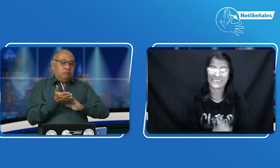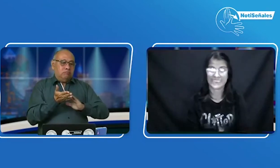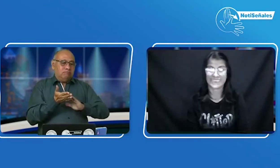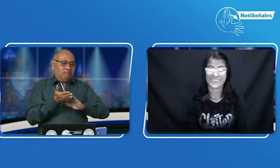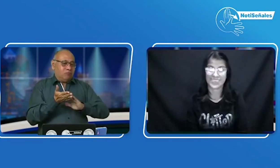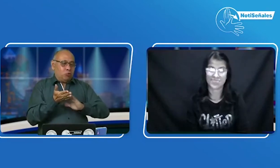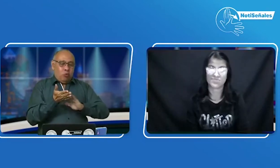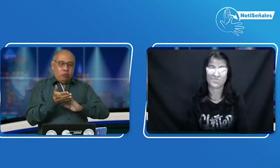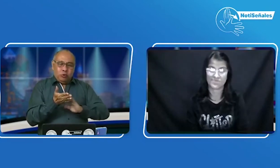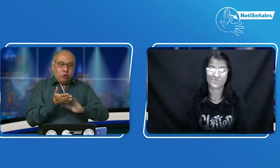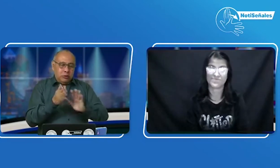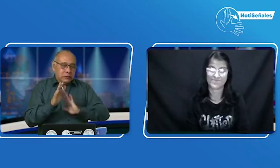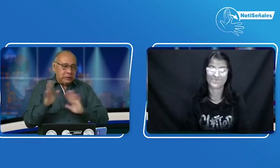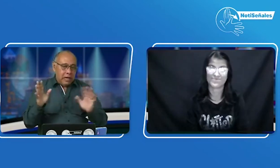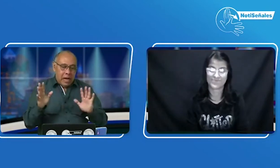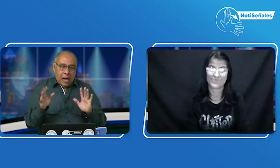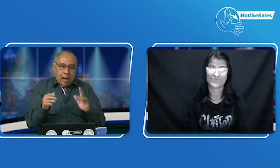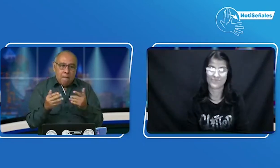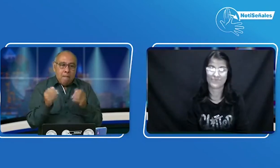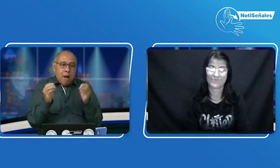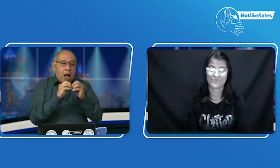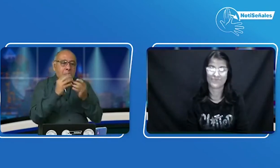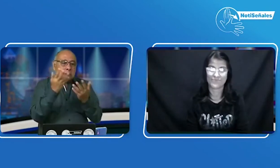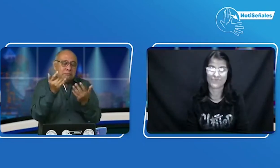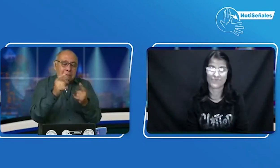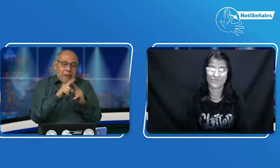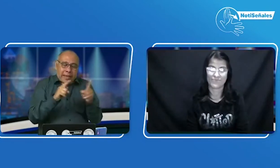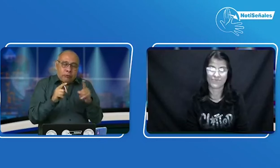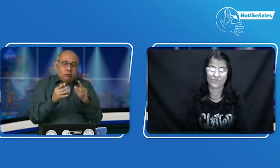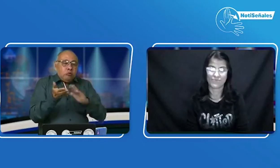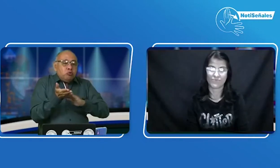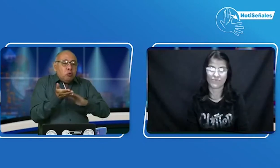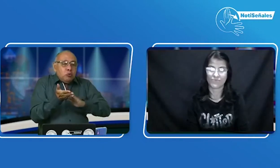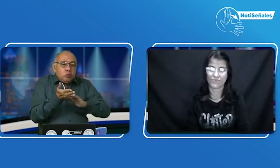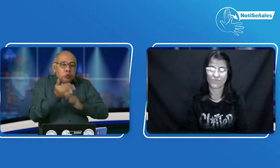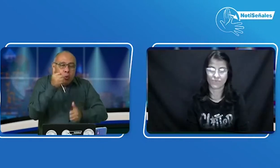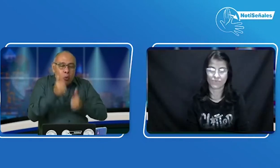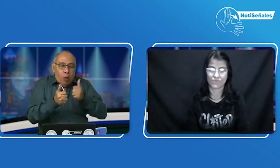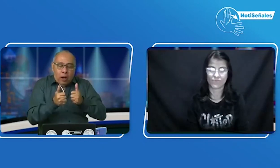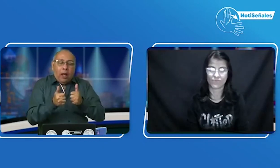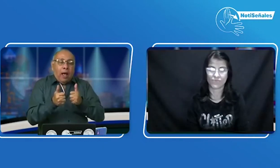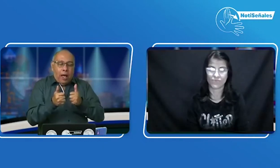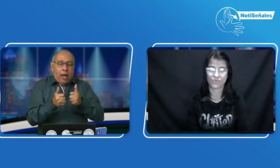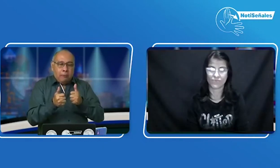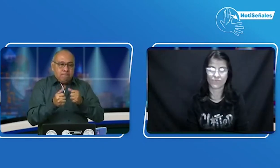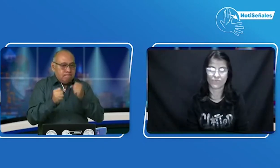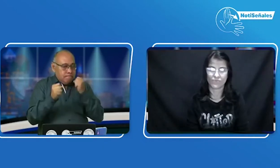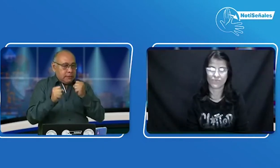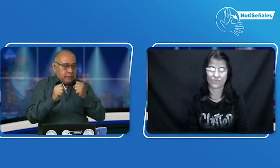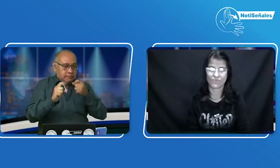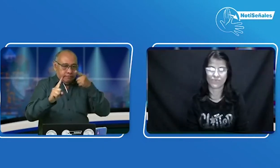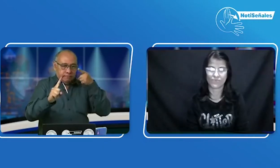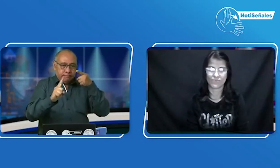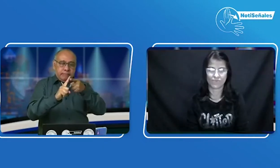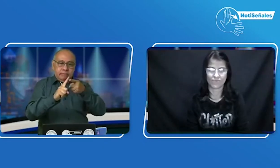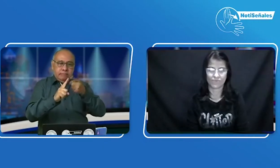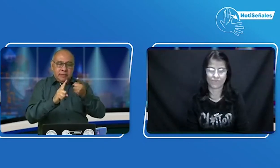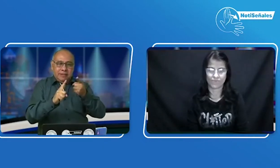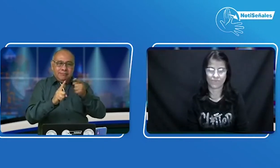esperamos que para mayo... Sí, esperamos. ...tengamos una solución completa de esta situación. Pero, ¿cuál es